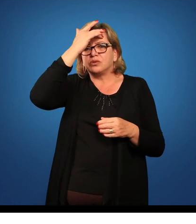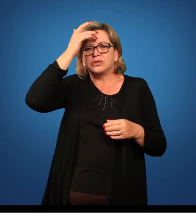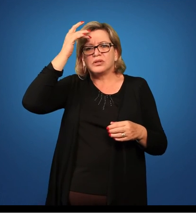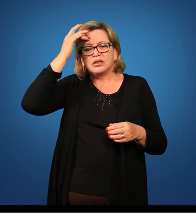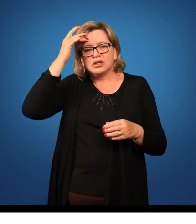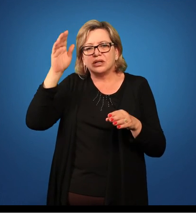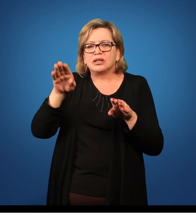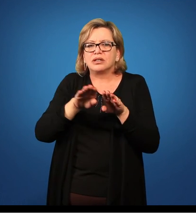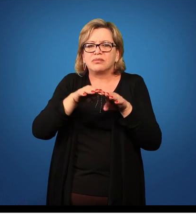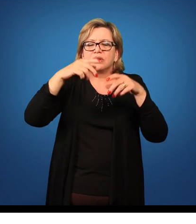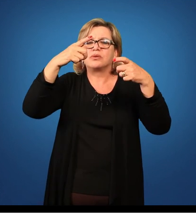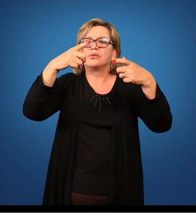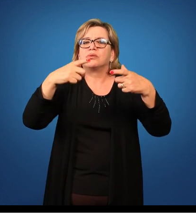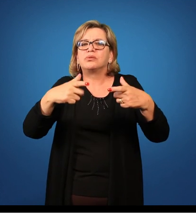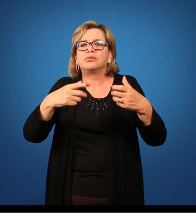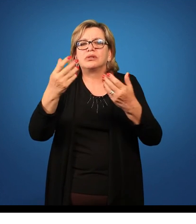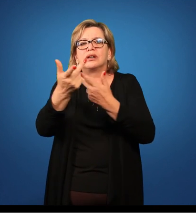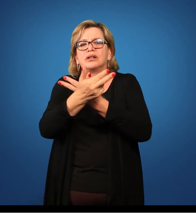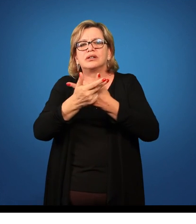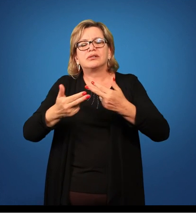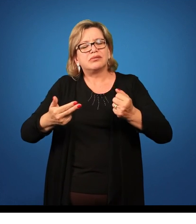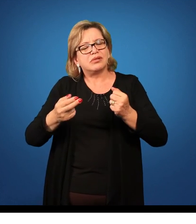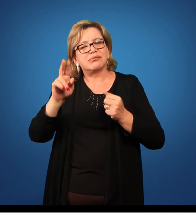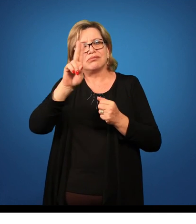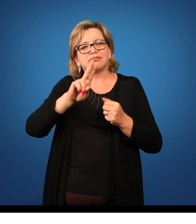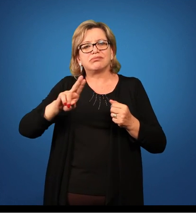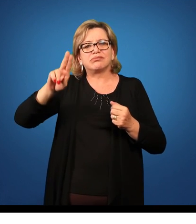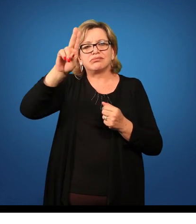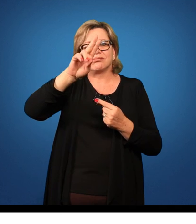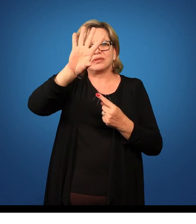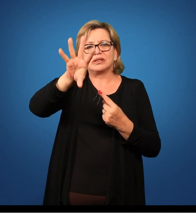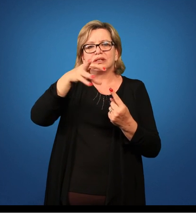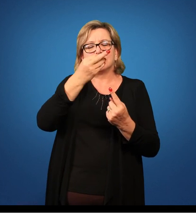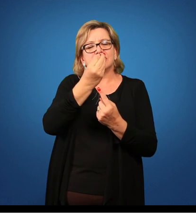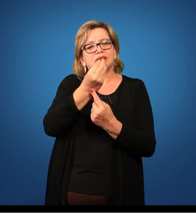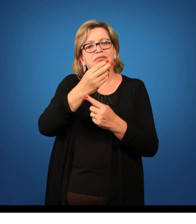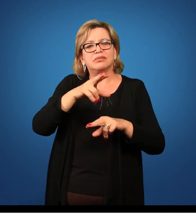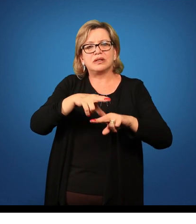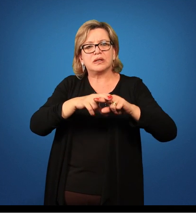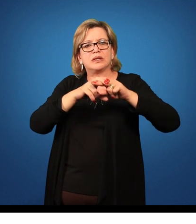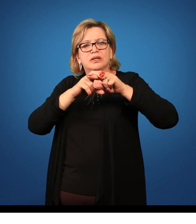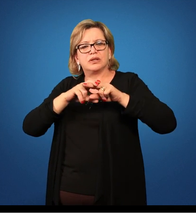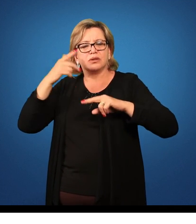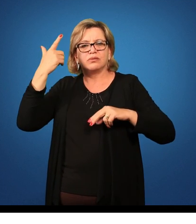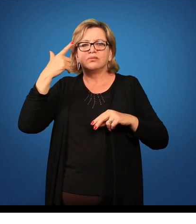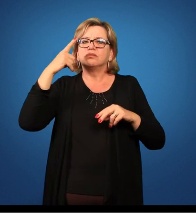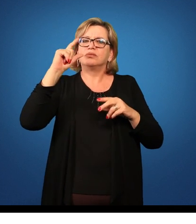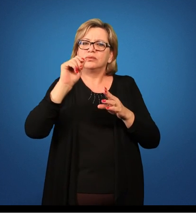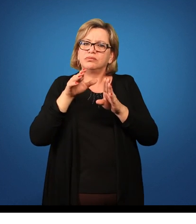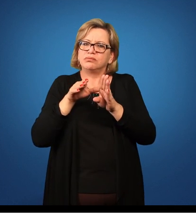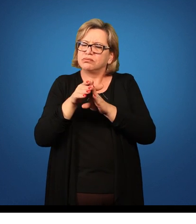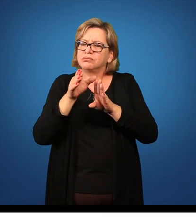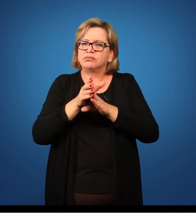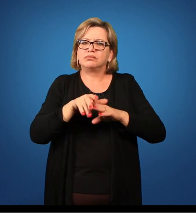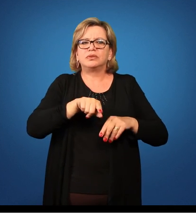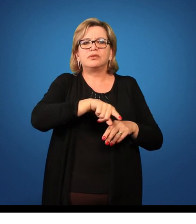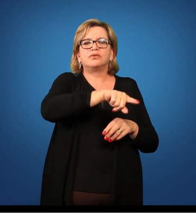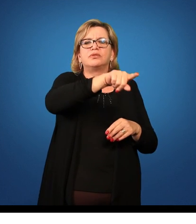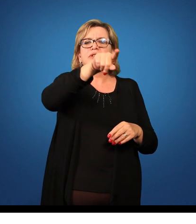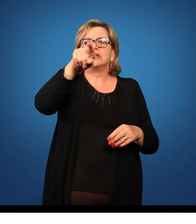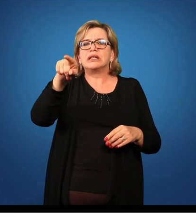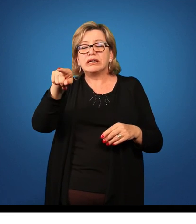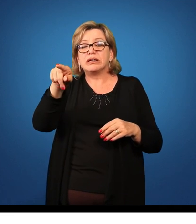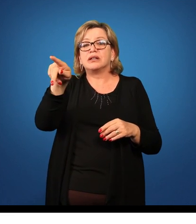os demais elementos que permeiam essa prática artística. Então, desse modo, novamente eu reforço, você, como